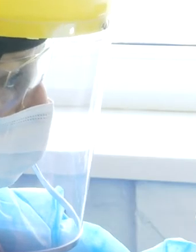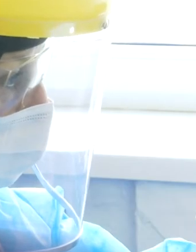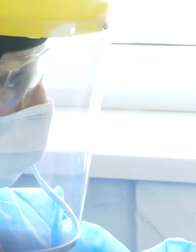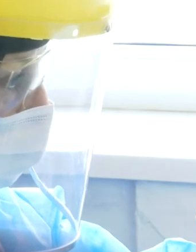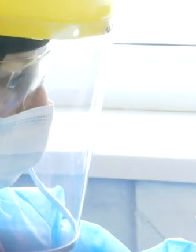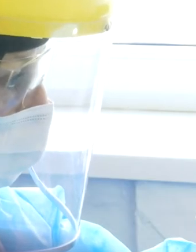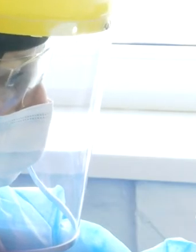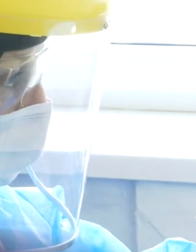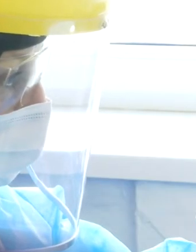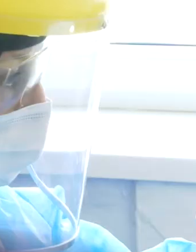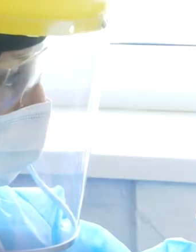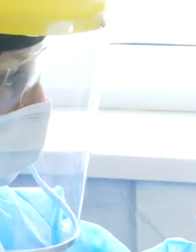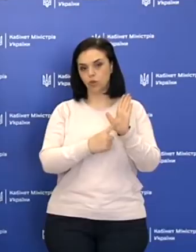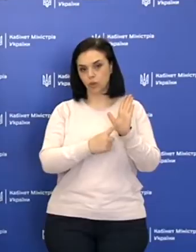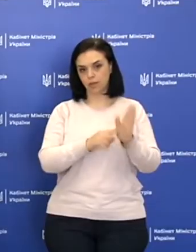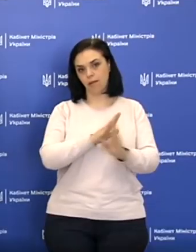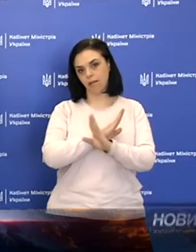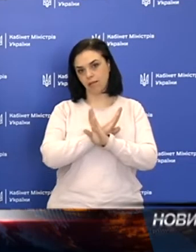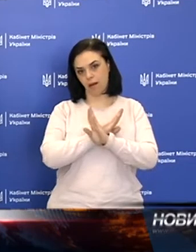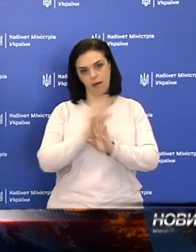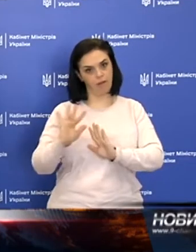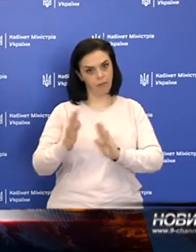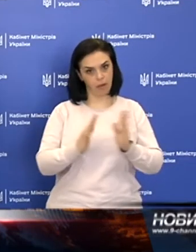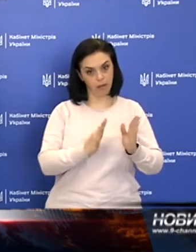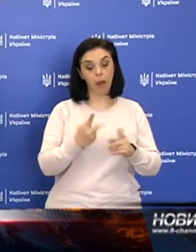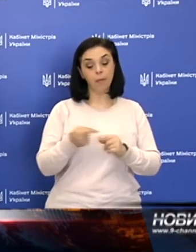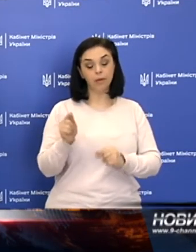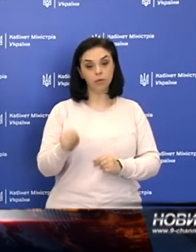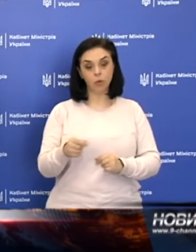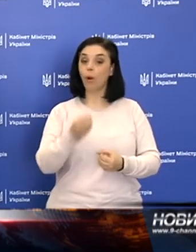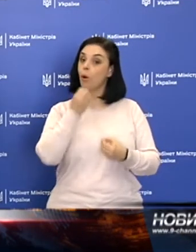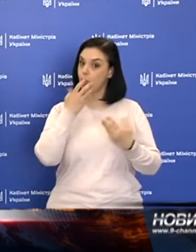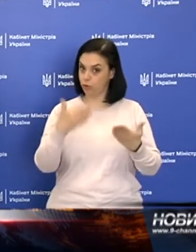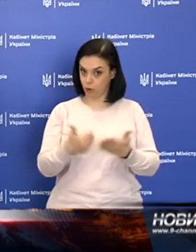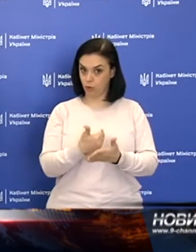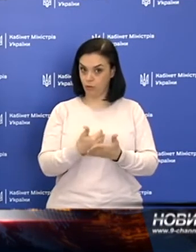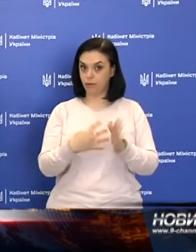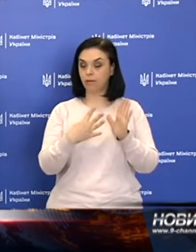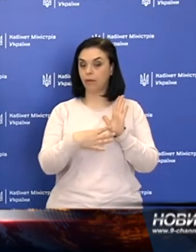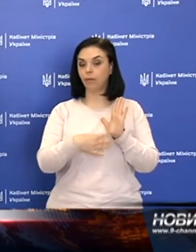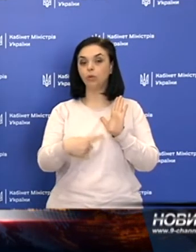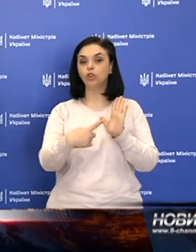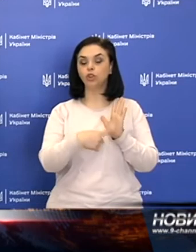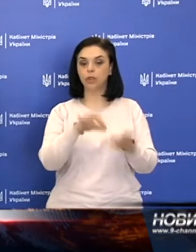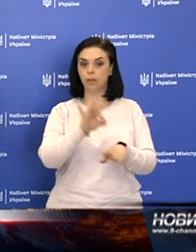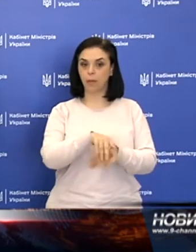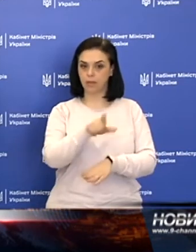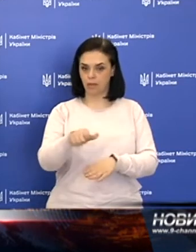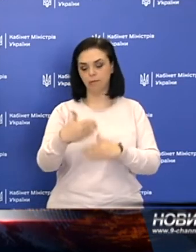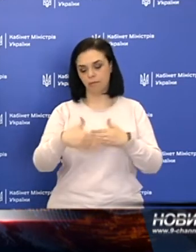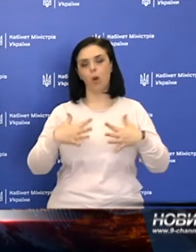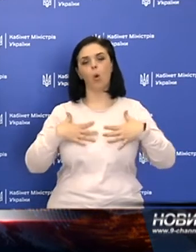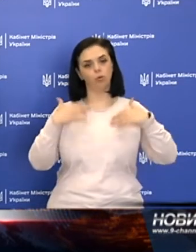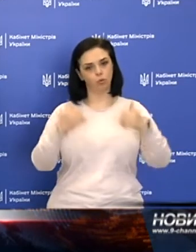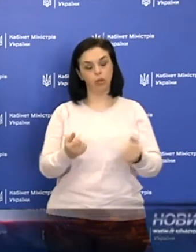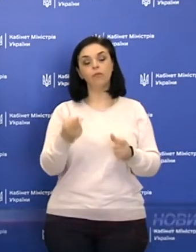Зафіксовано 6 летальних випадків, при цьому хороша новина – 96 пацієнтів одужало,